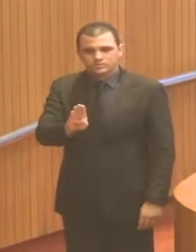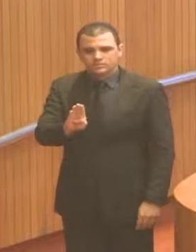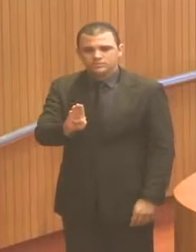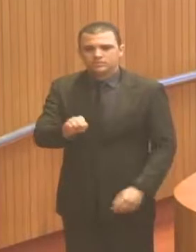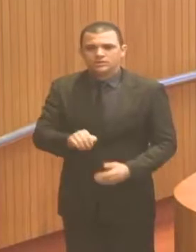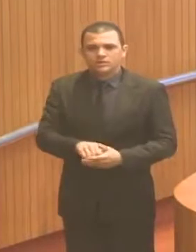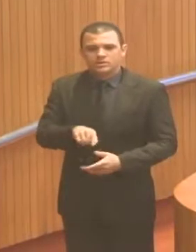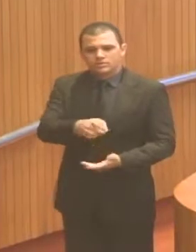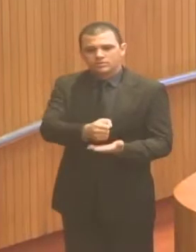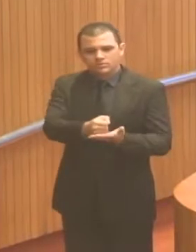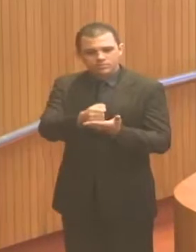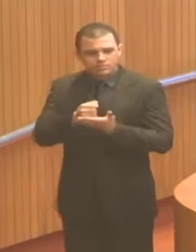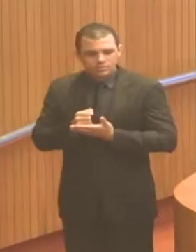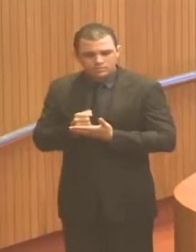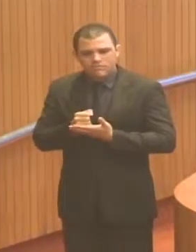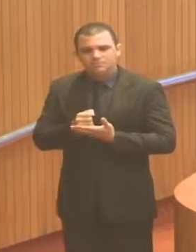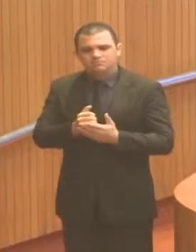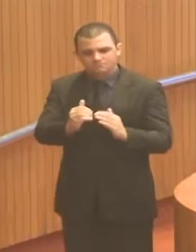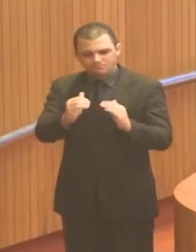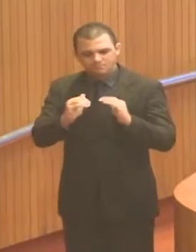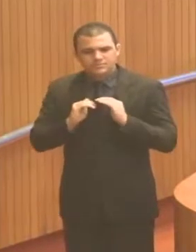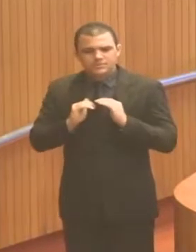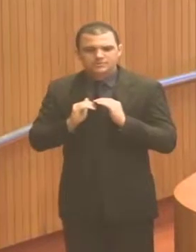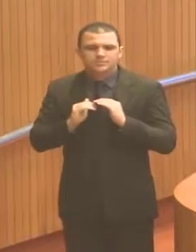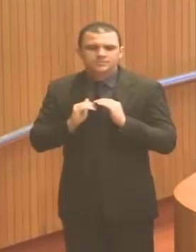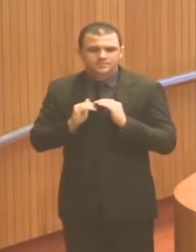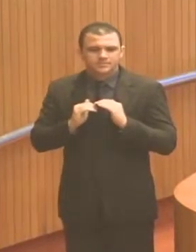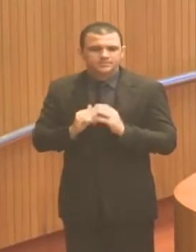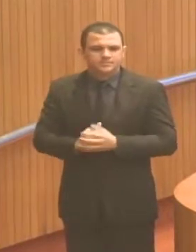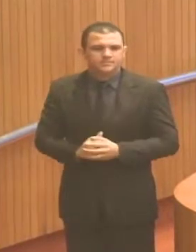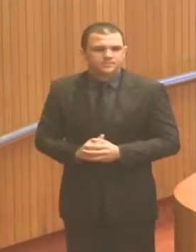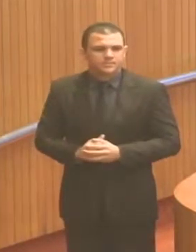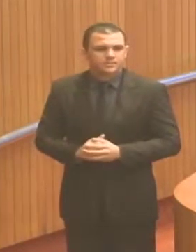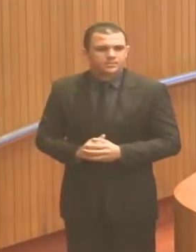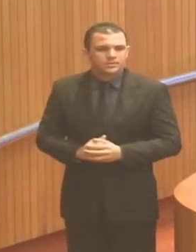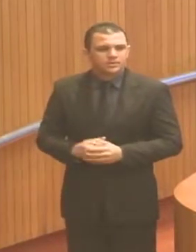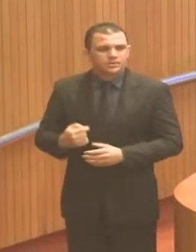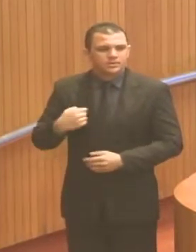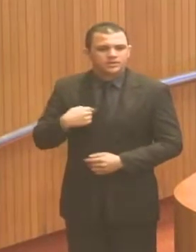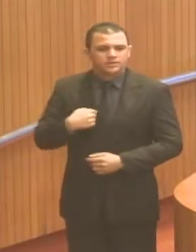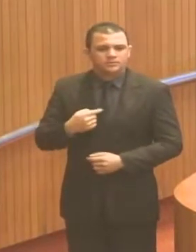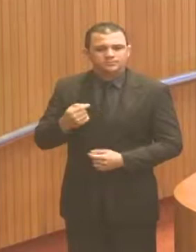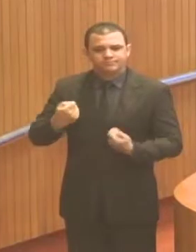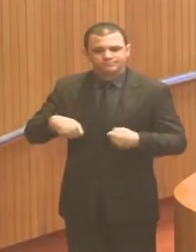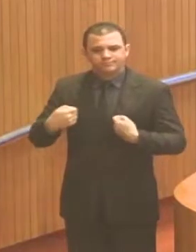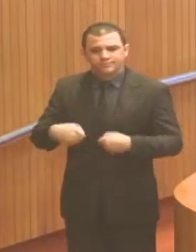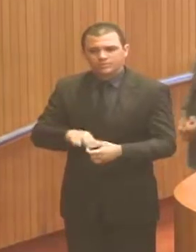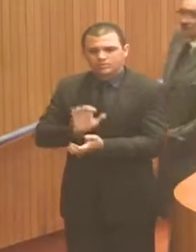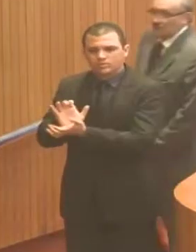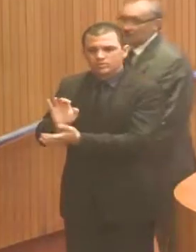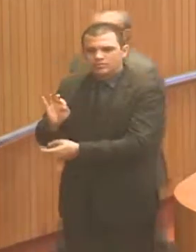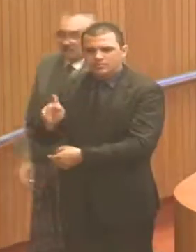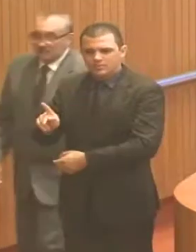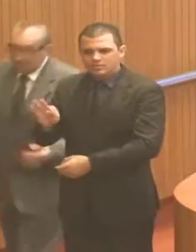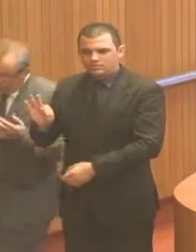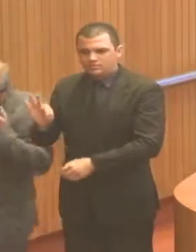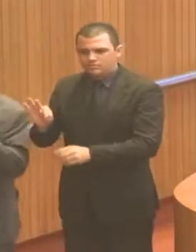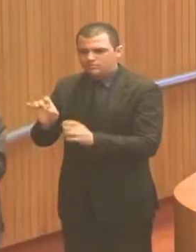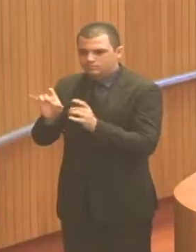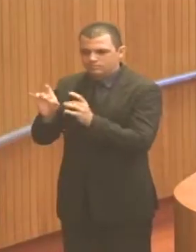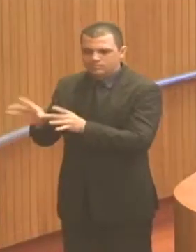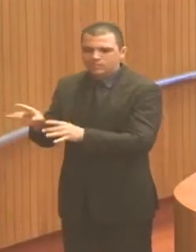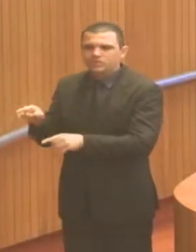que me acolheu com tanto respeito. eu que tive que sair do PT depois de 23 anos,